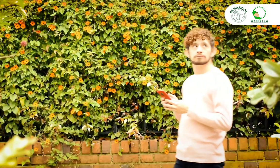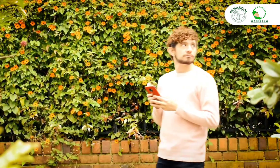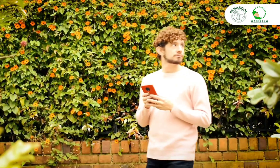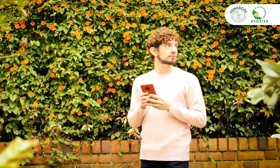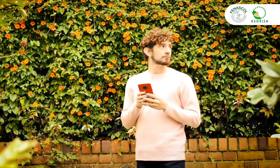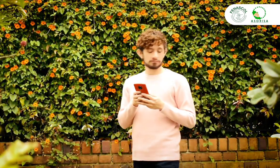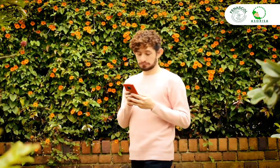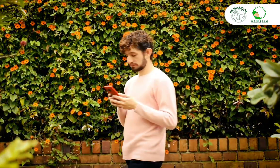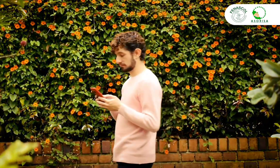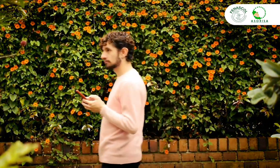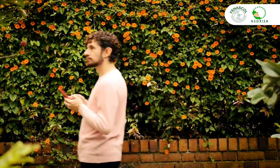voy?